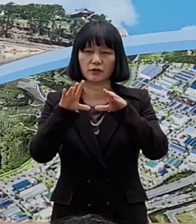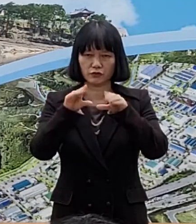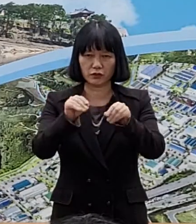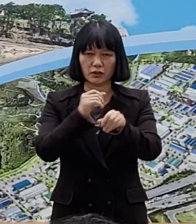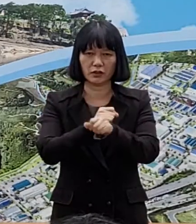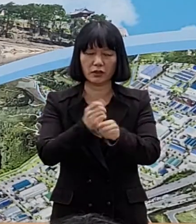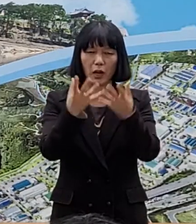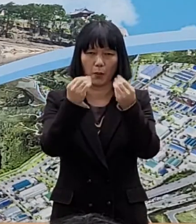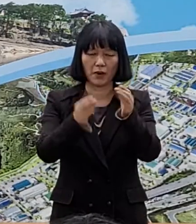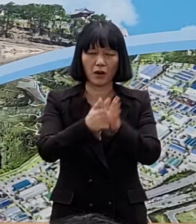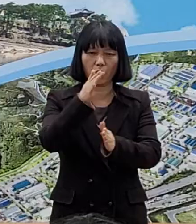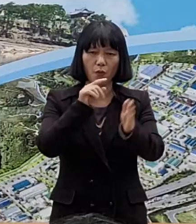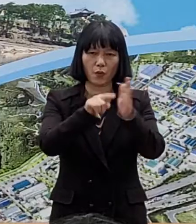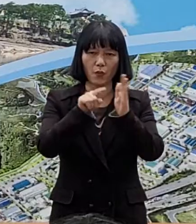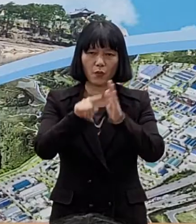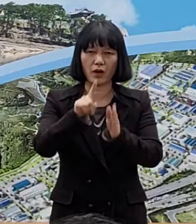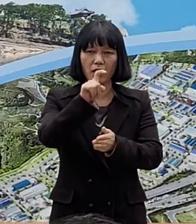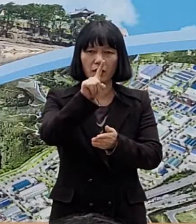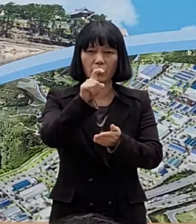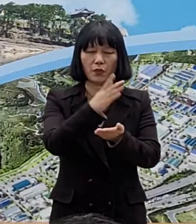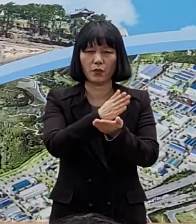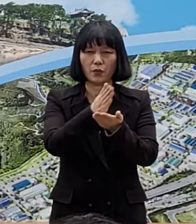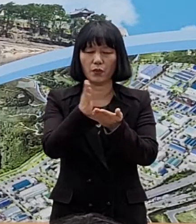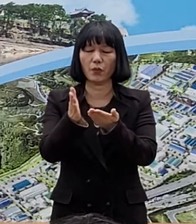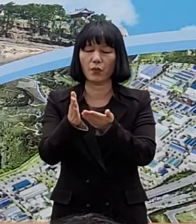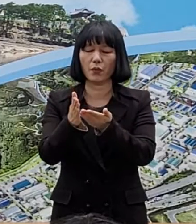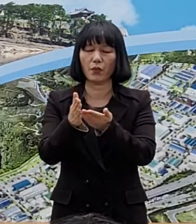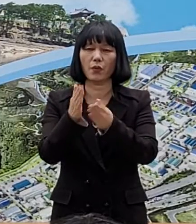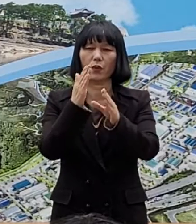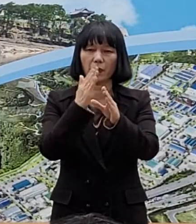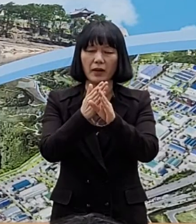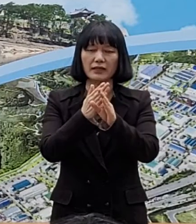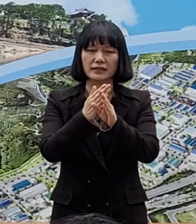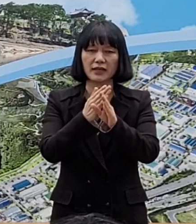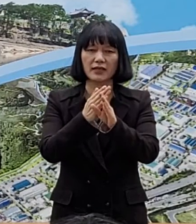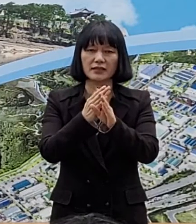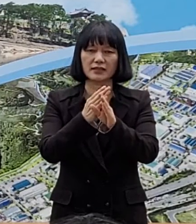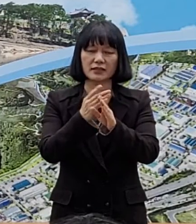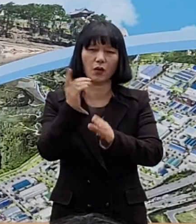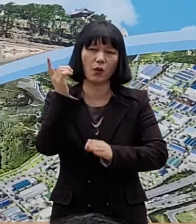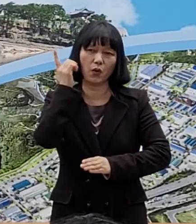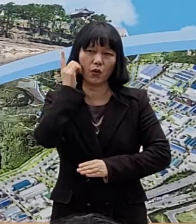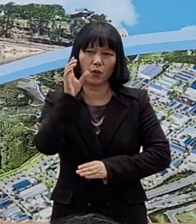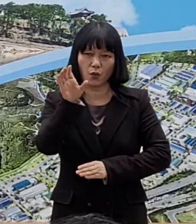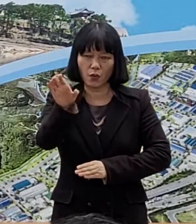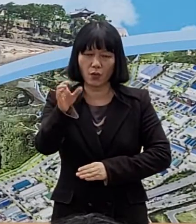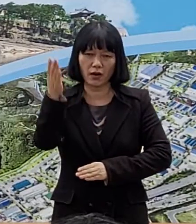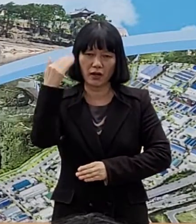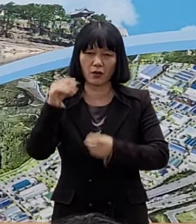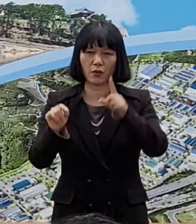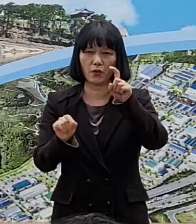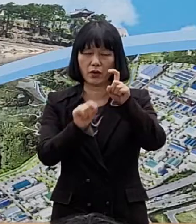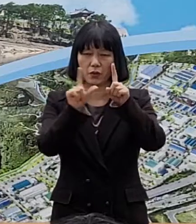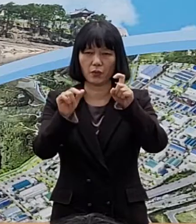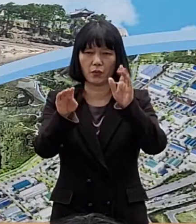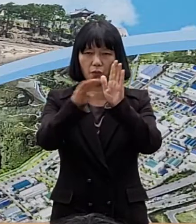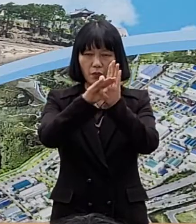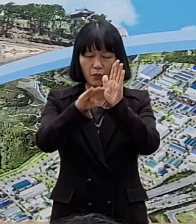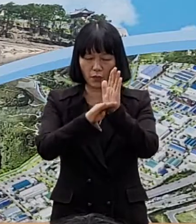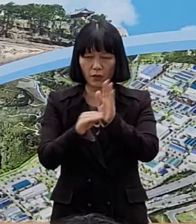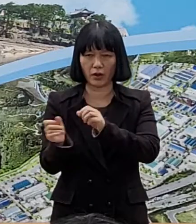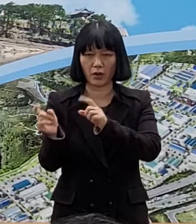다중이용시설 11종에 적용 중인 방역패스는 지난해 11월 단계적